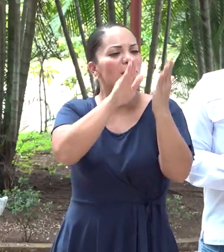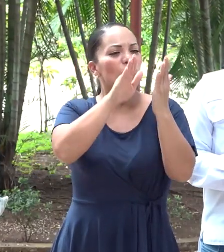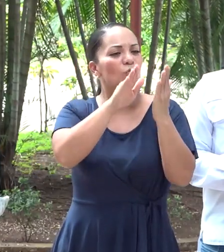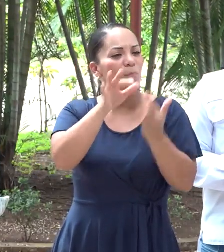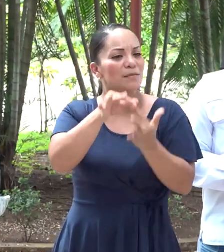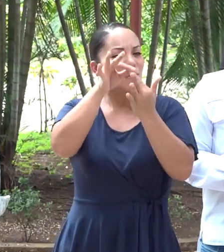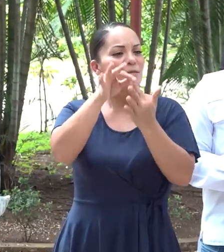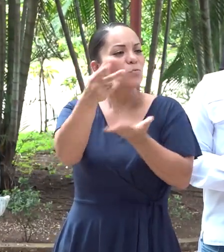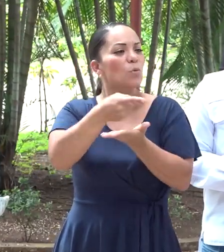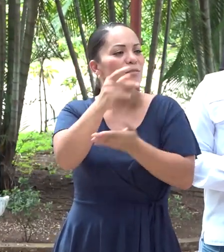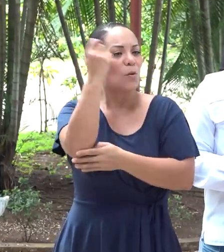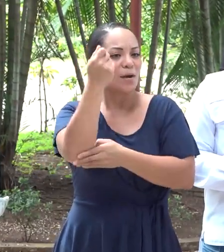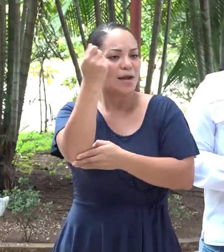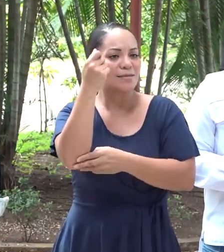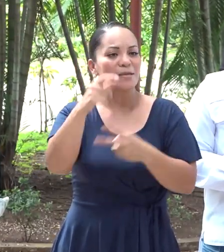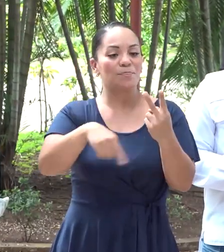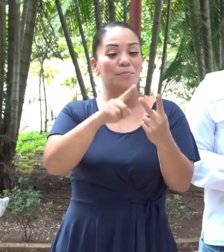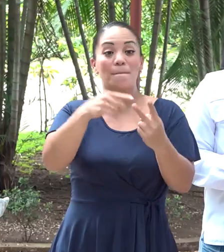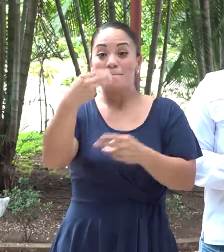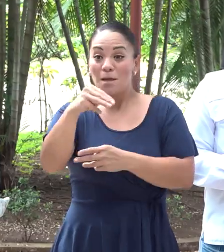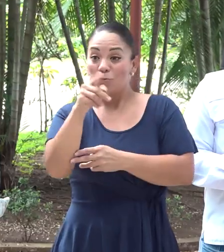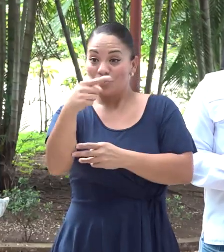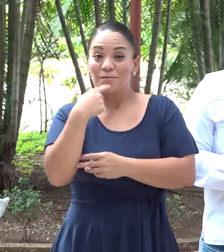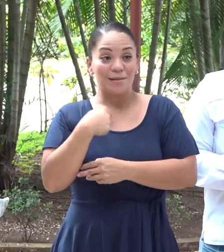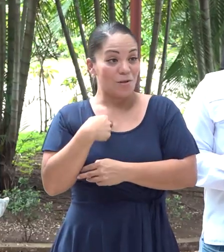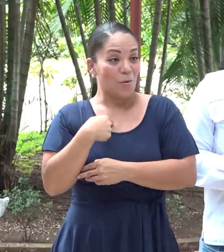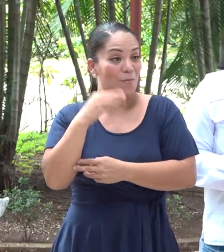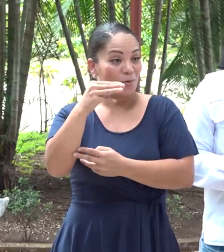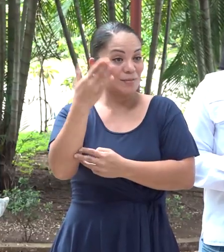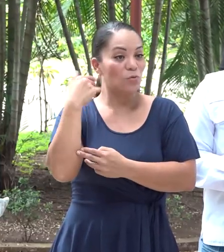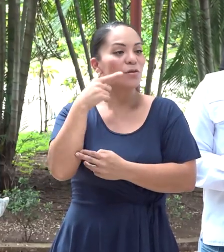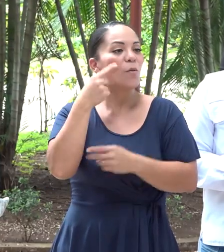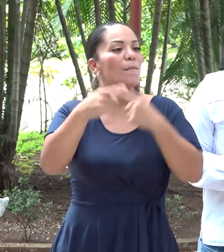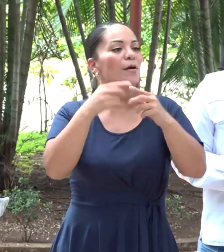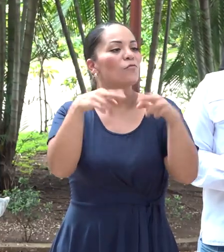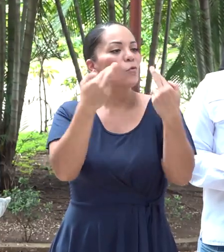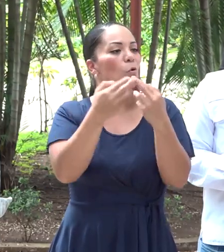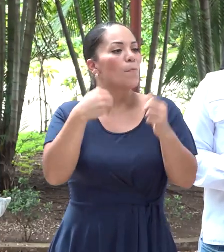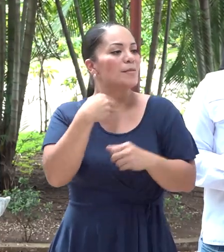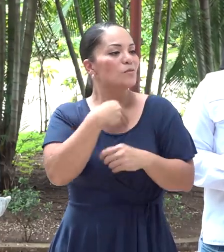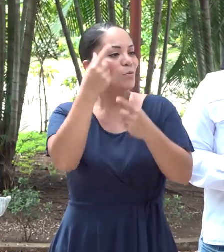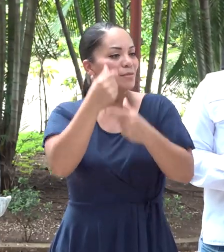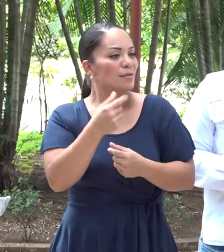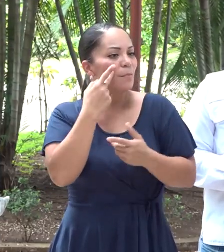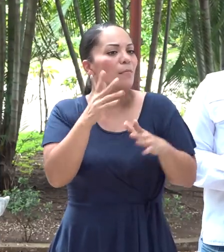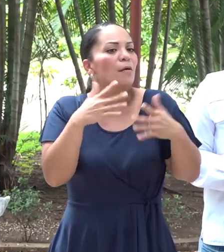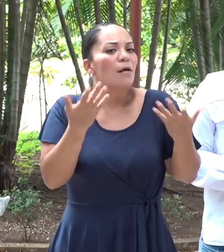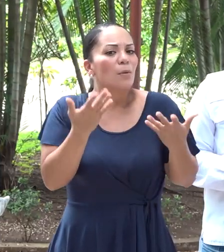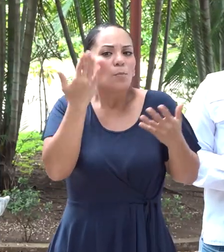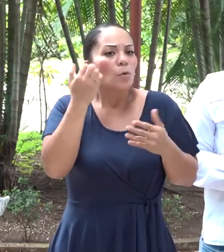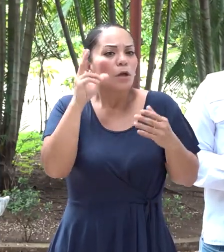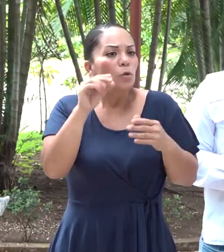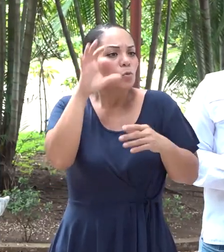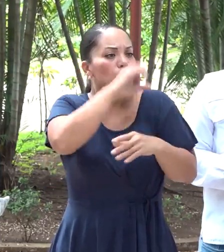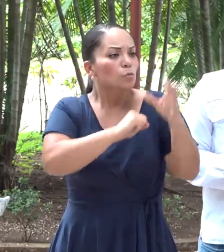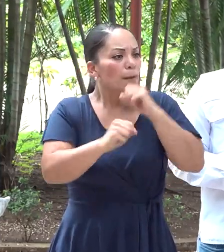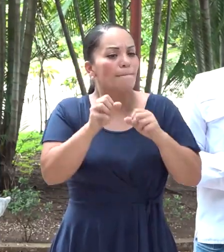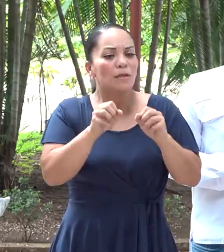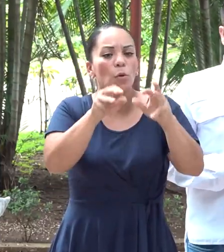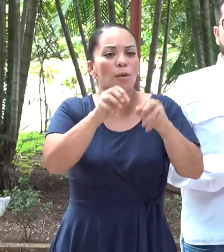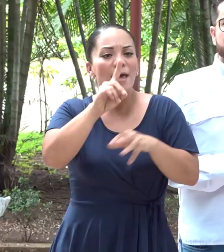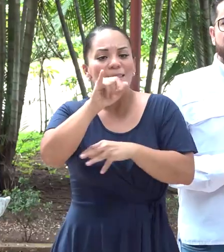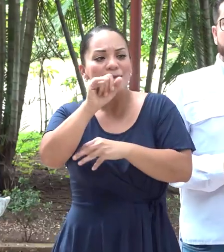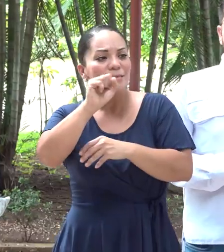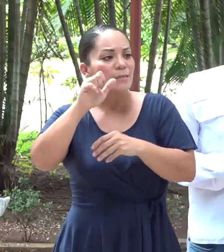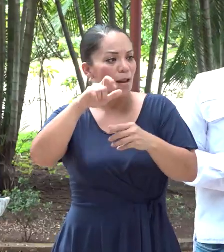para la provincia de Guanacaste? Y el miércoles usted nos decía que iba a tener una reunión con el Ministro de Hacienda para ver por qué no se contempló el tema de la metodología en el